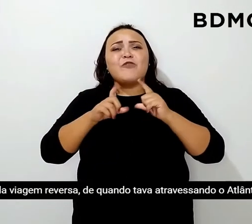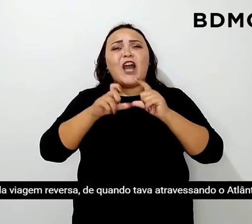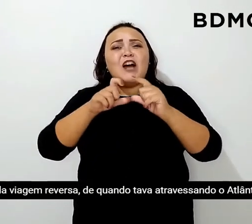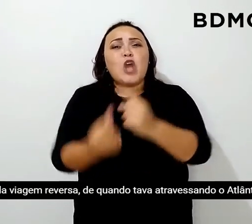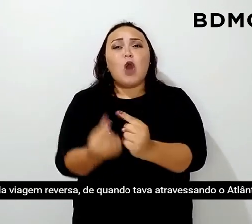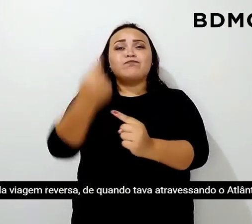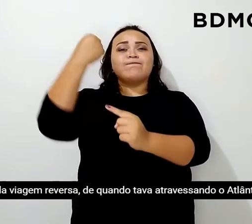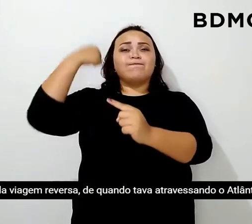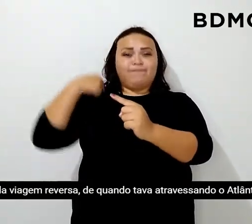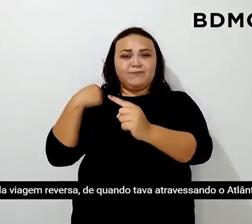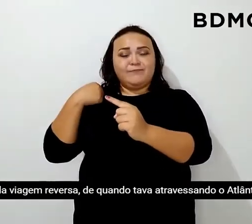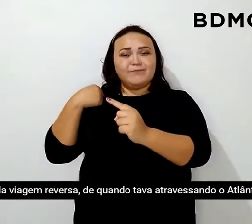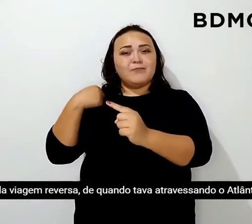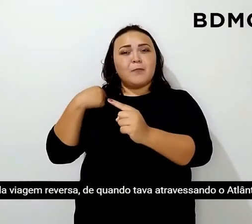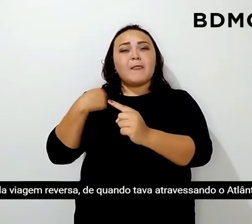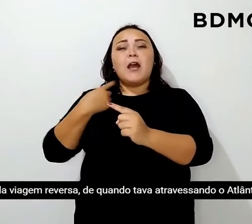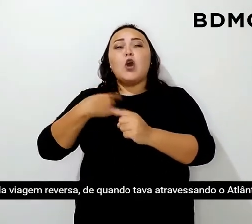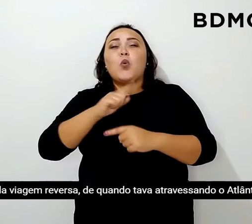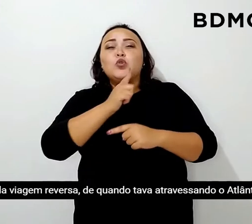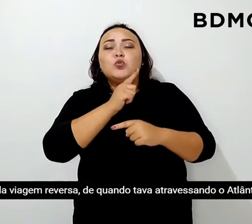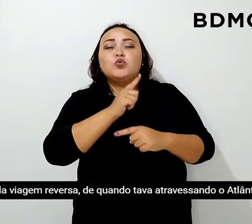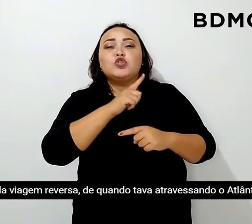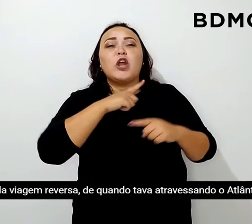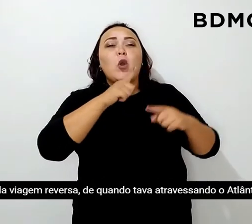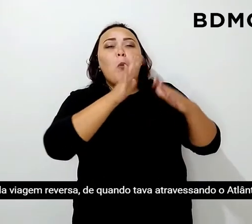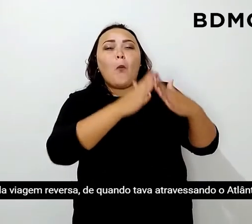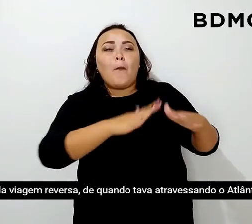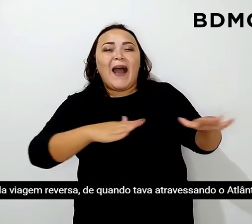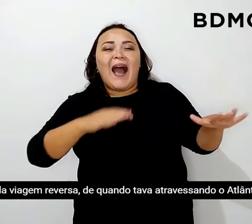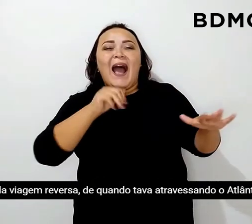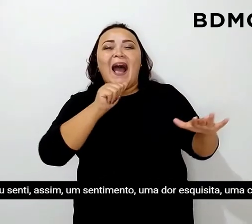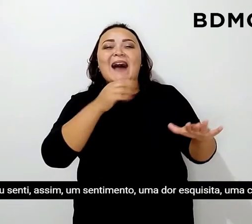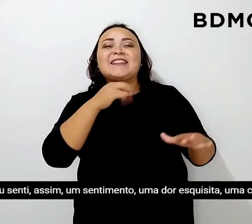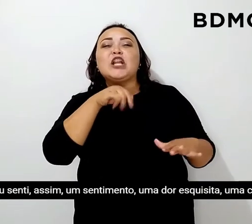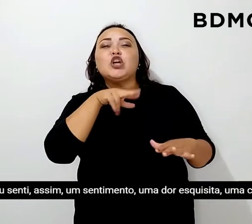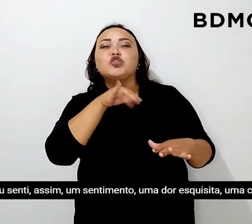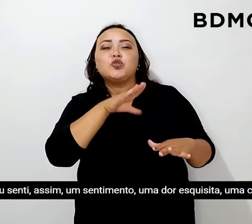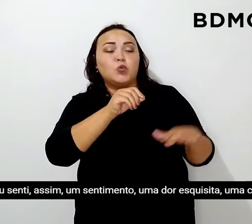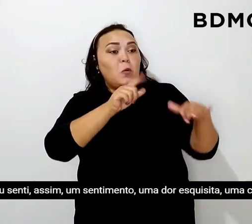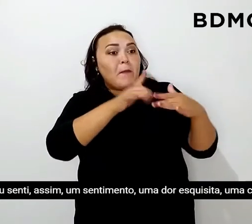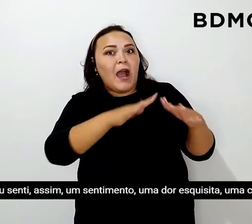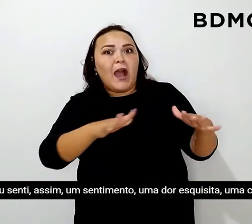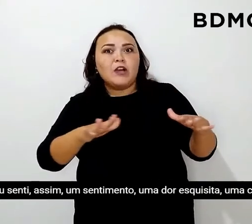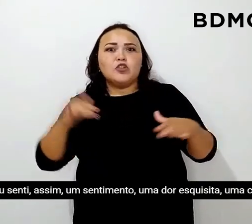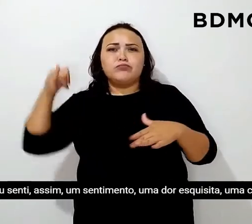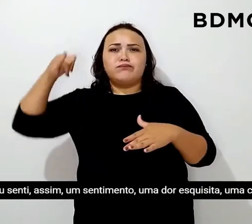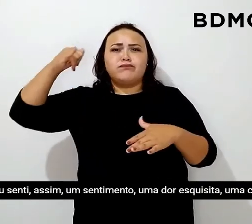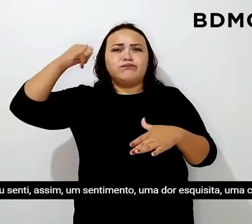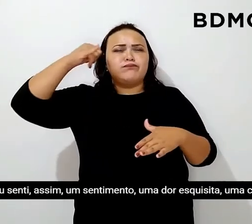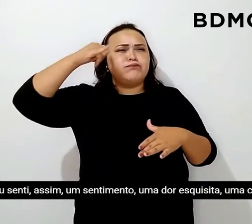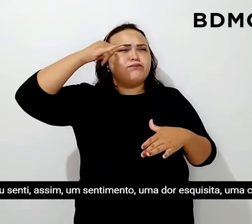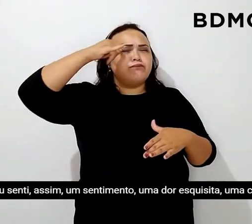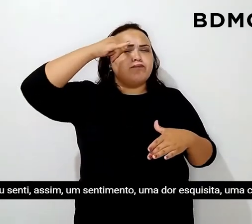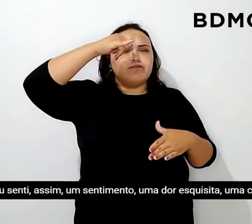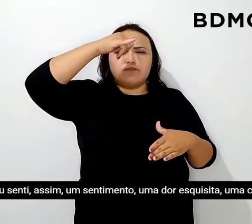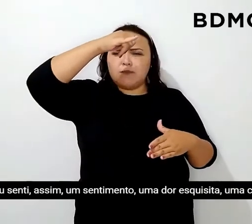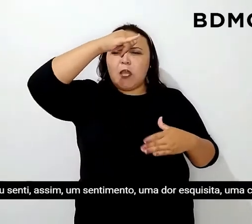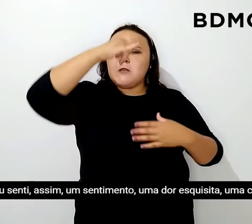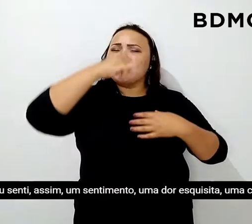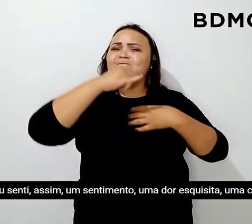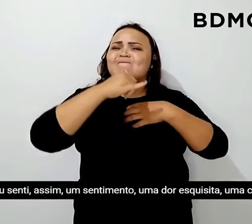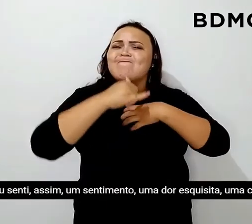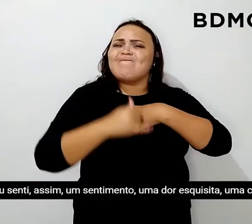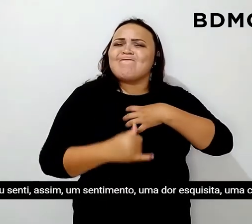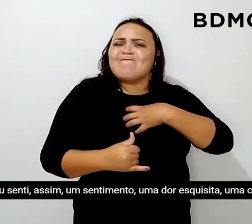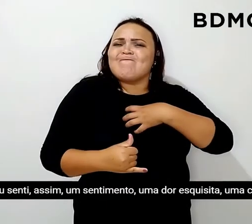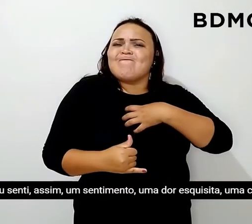reversa de quando estava atravessando o Atlântico, eu senti assim um